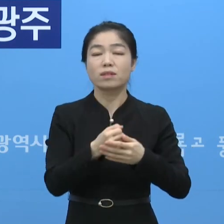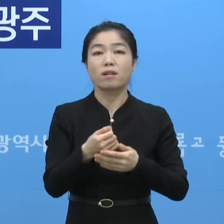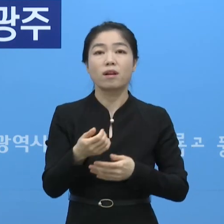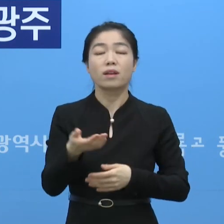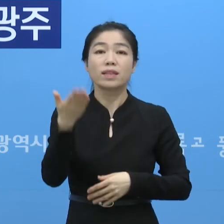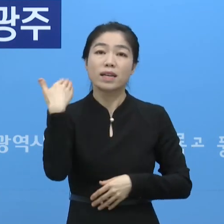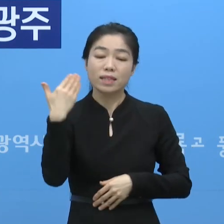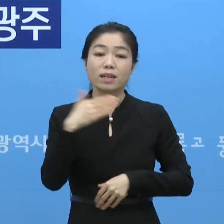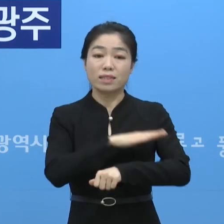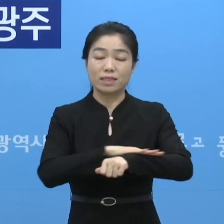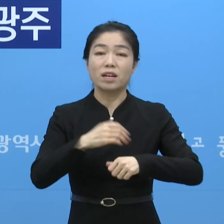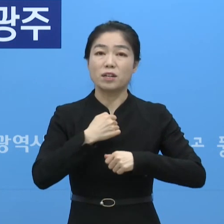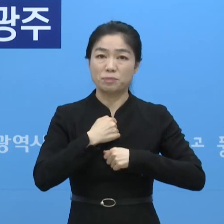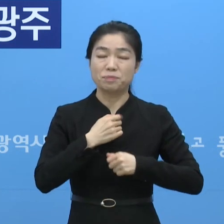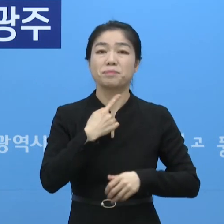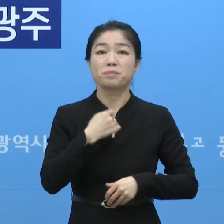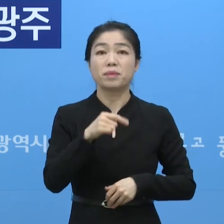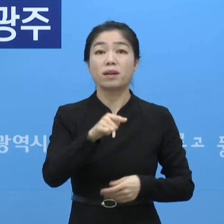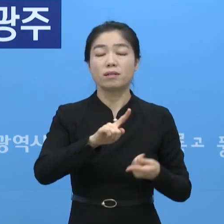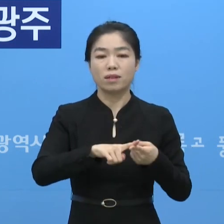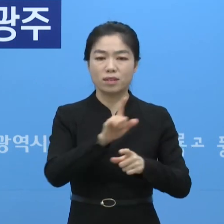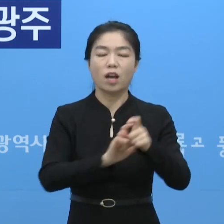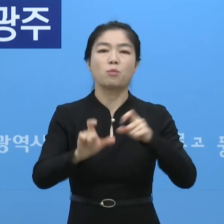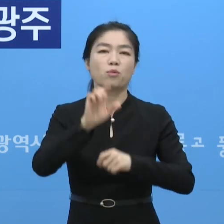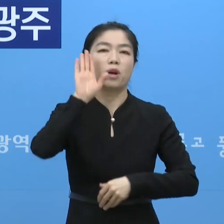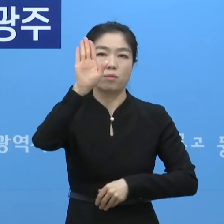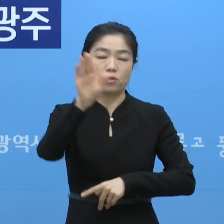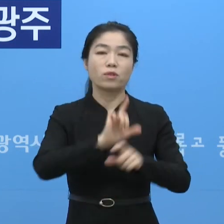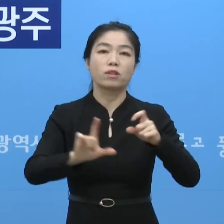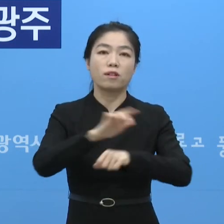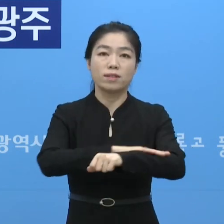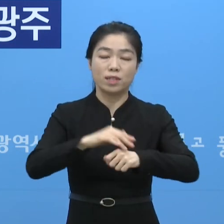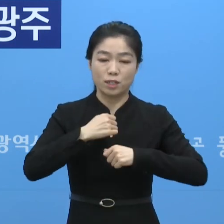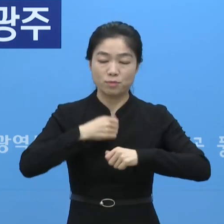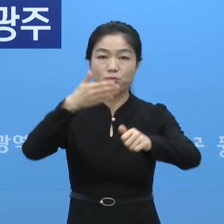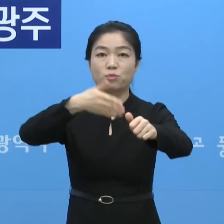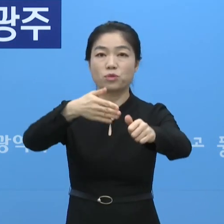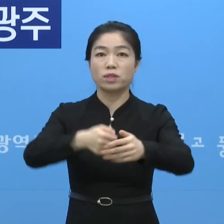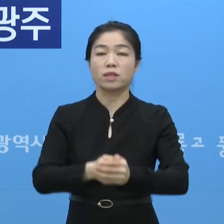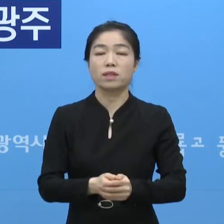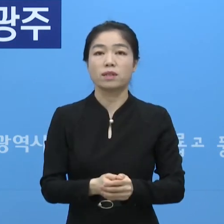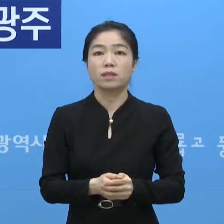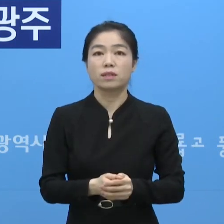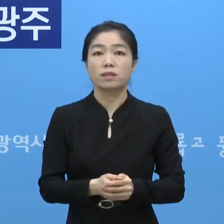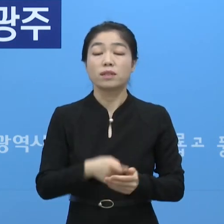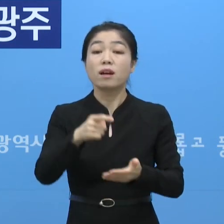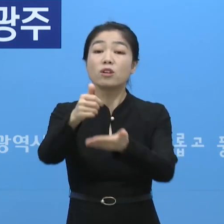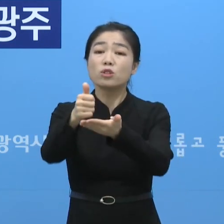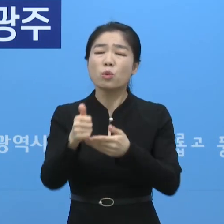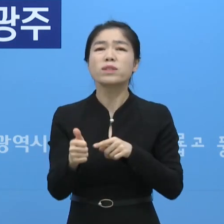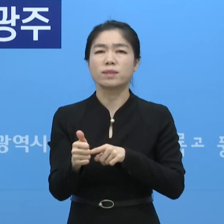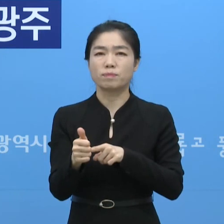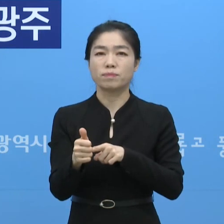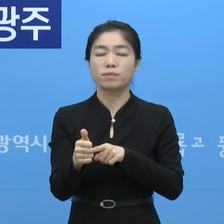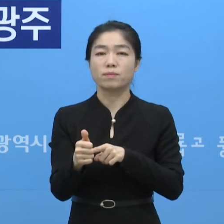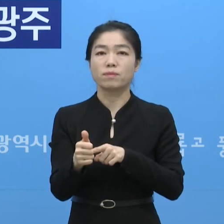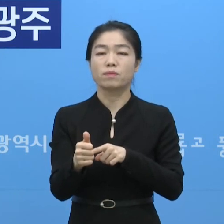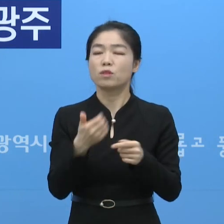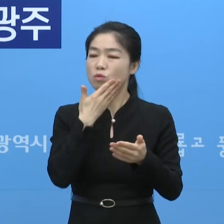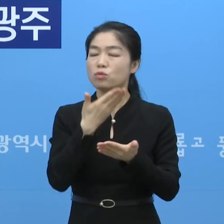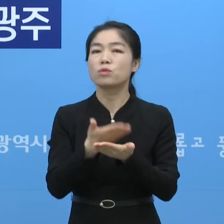기존에 그렇게 지키셨던 부분 더 철저하게 지켜주시기를 당부드리겠고 다시 한 번 거기를 이용하시는 분들도